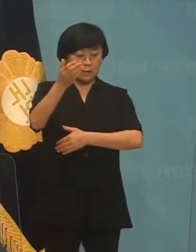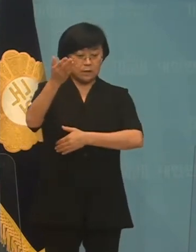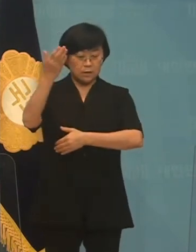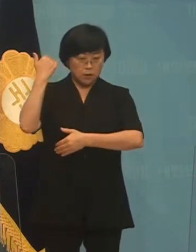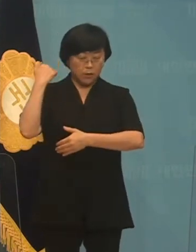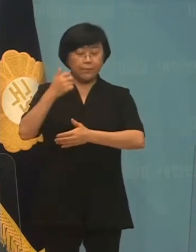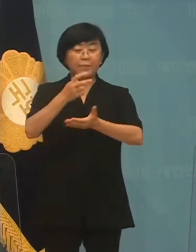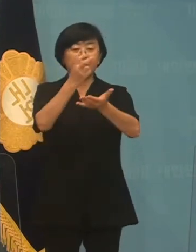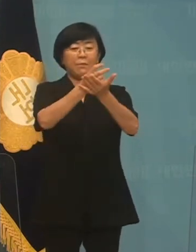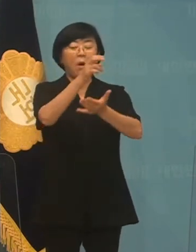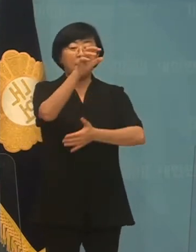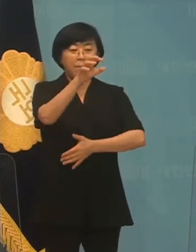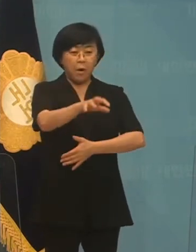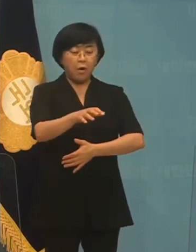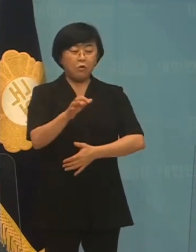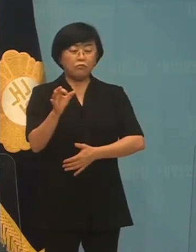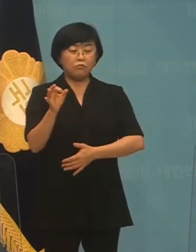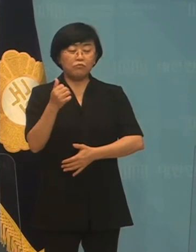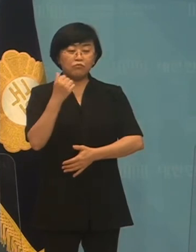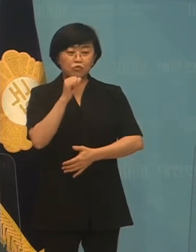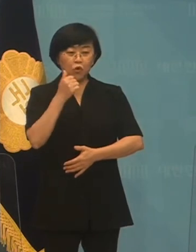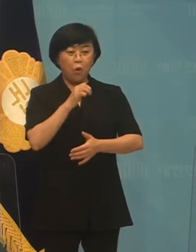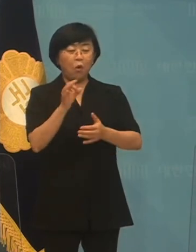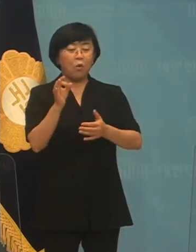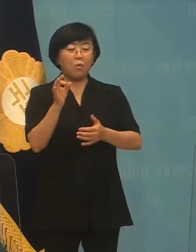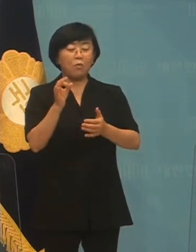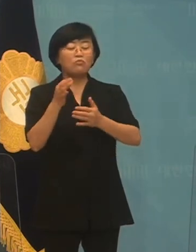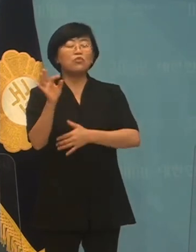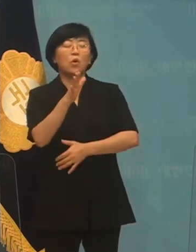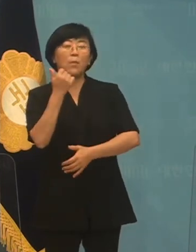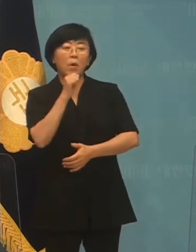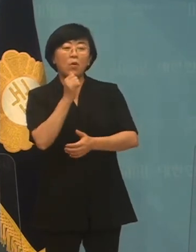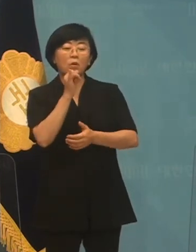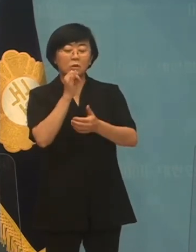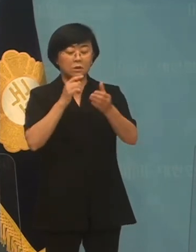수신의 물어 본론 의혹도 놀랍이 된 바 있습니다.